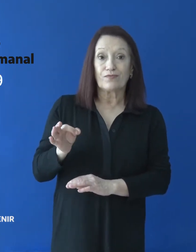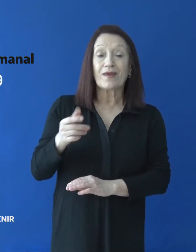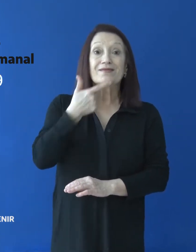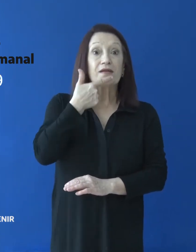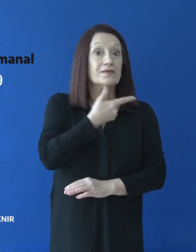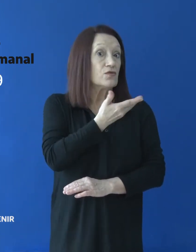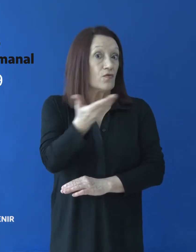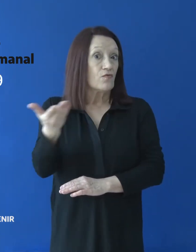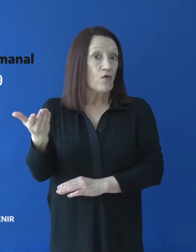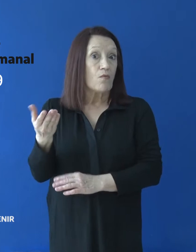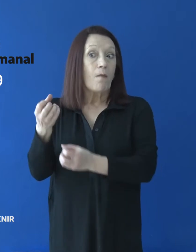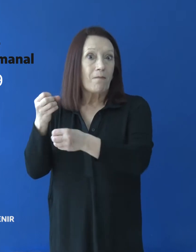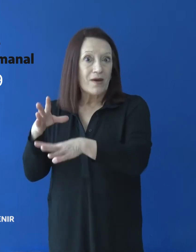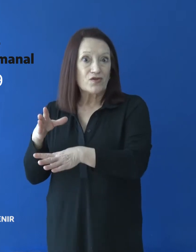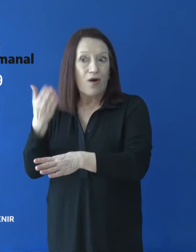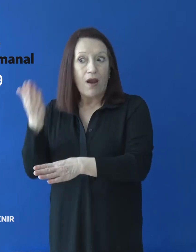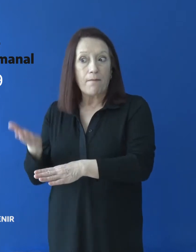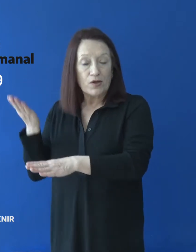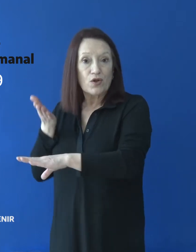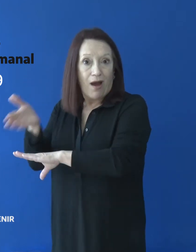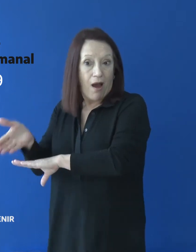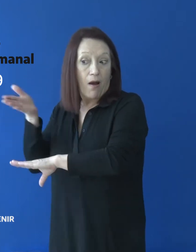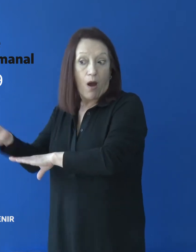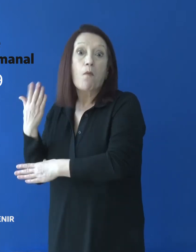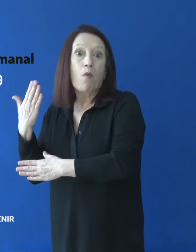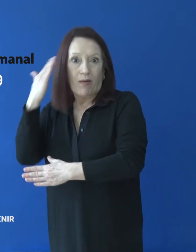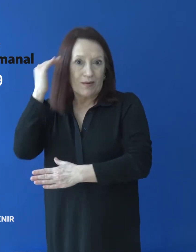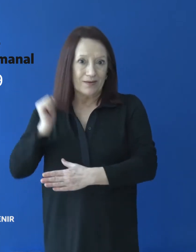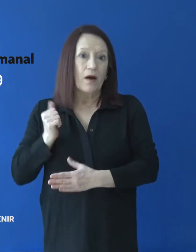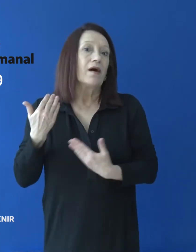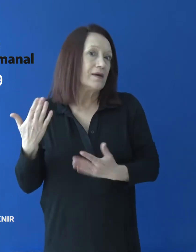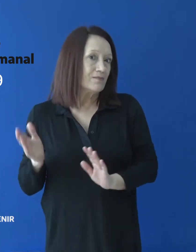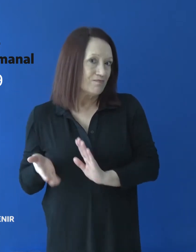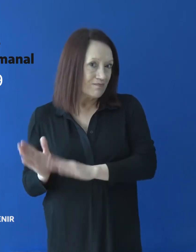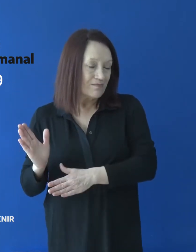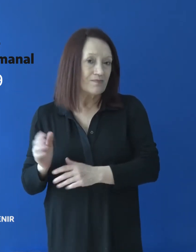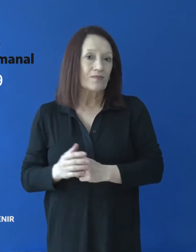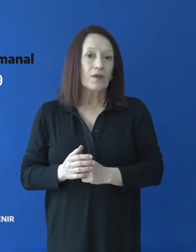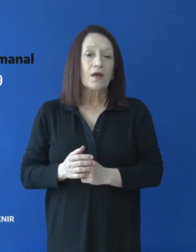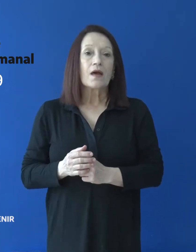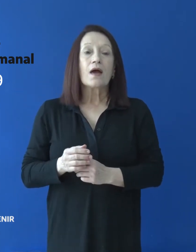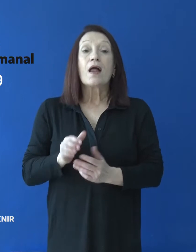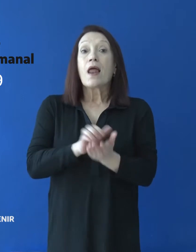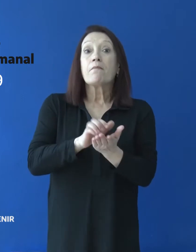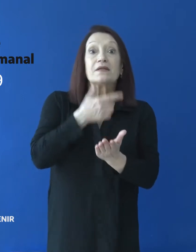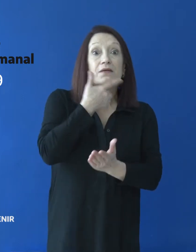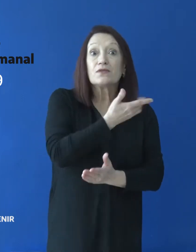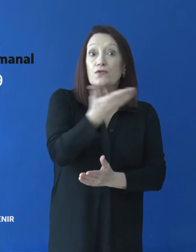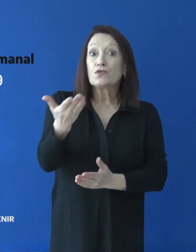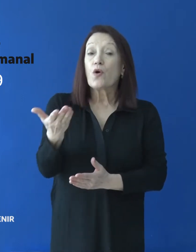Servicios Públicos abrió sus puertas para atención al público en Río Gallegos. Desde la empresa estatal se